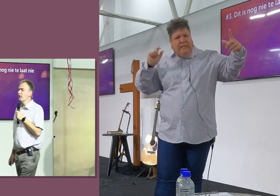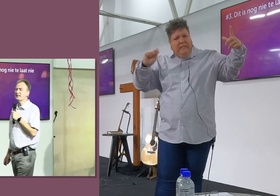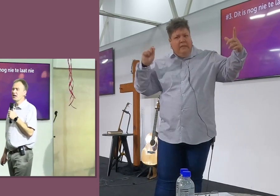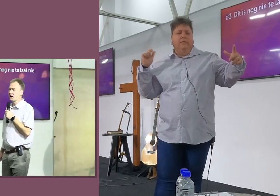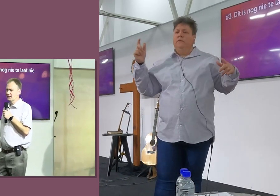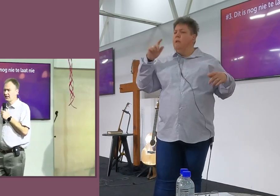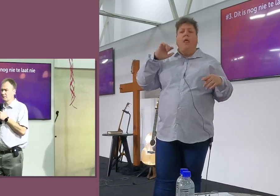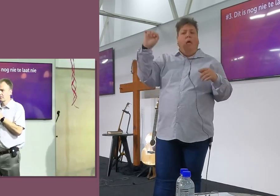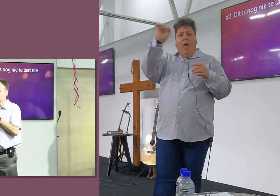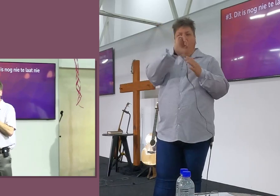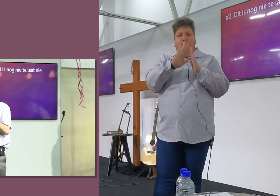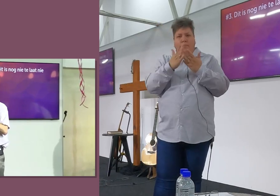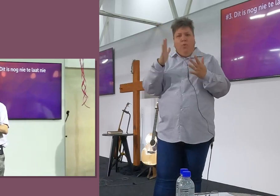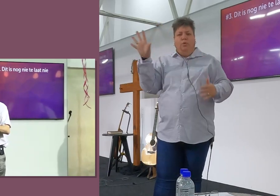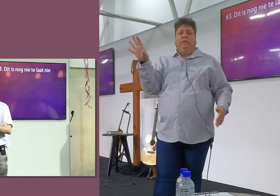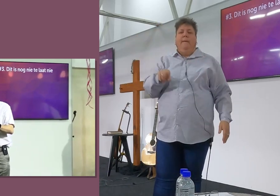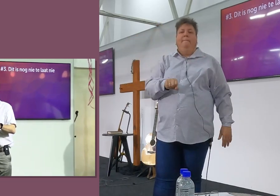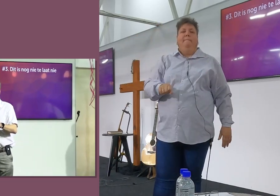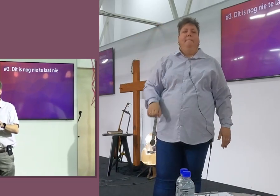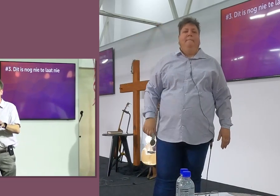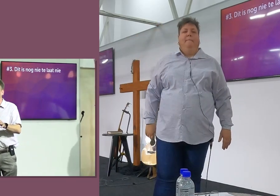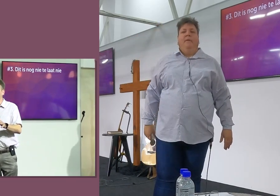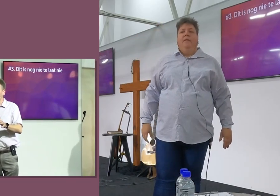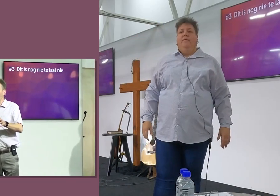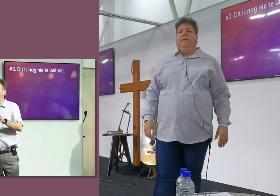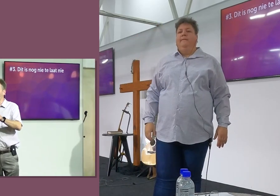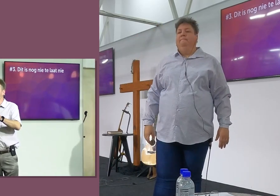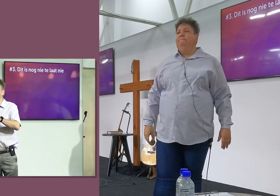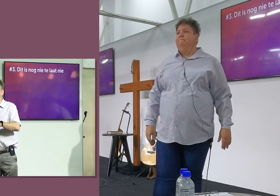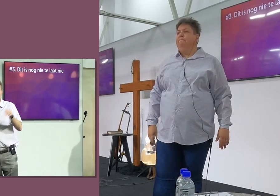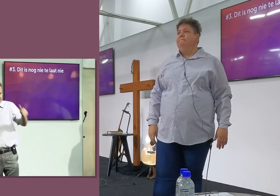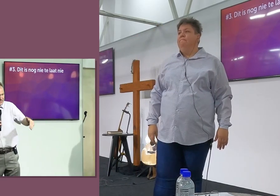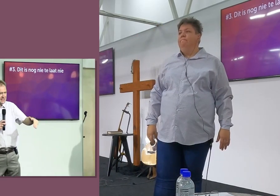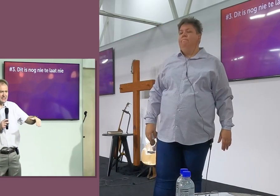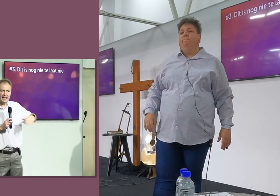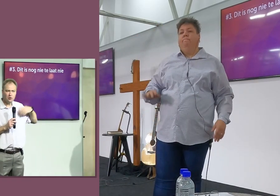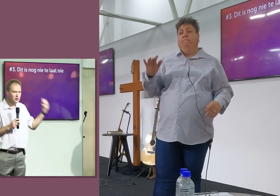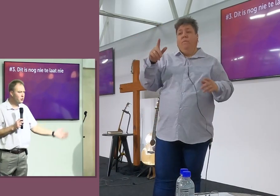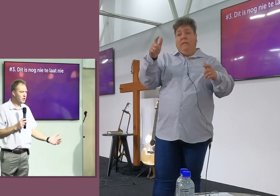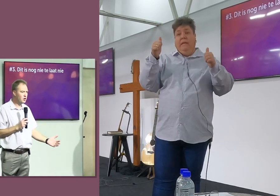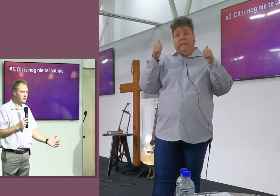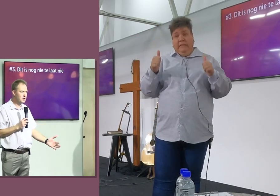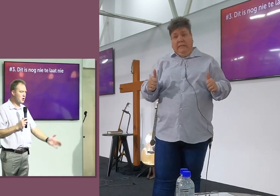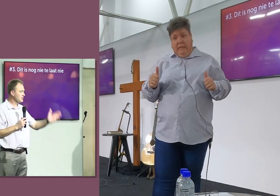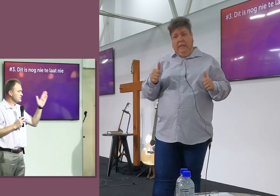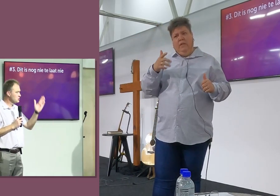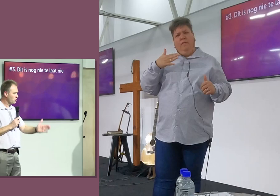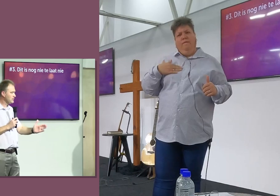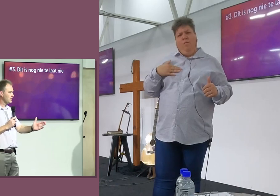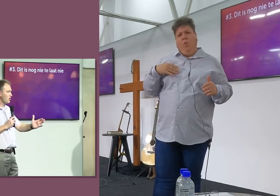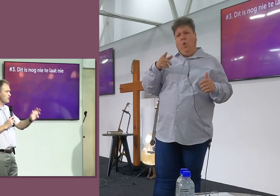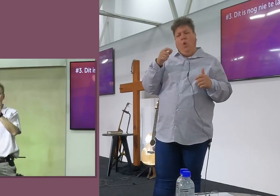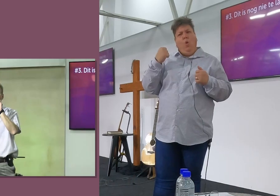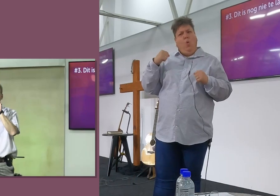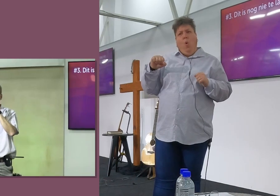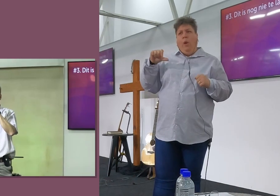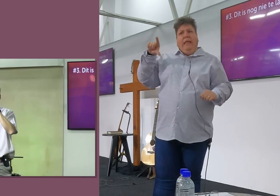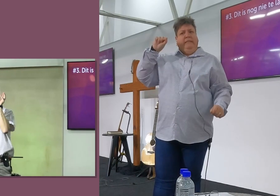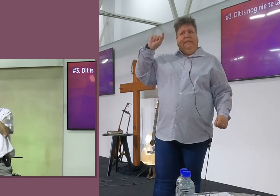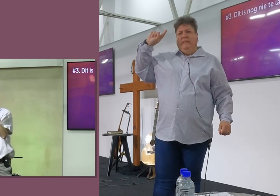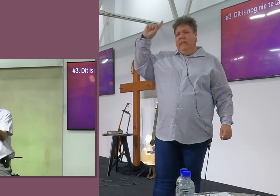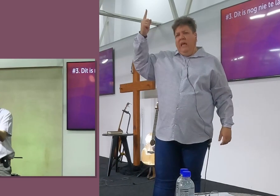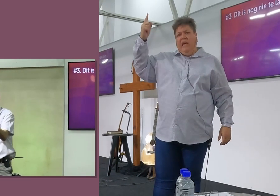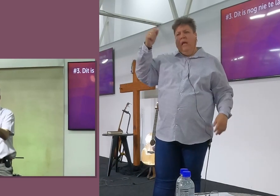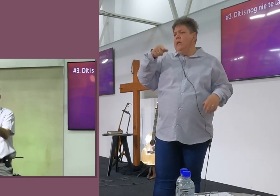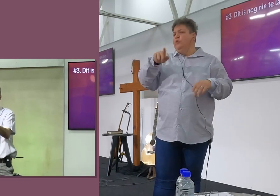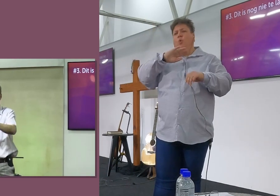Dit is nog nie te laat, nie. Dit is nog nie te laat, nie. As jy hier sit en jy het nog nie oorgave gemaakt, nie, dit is nog nie te laat, nie. Maak nie saak,